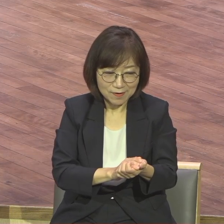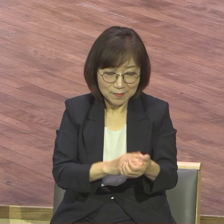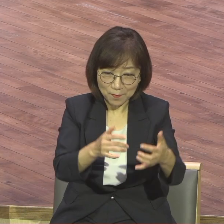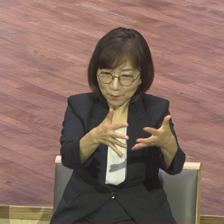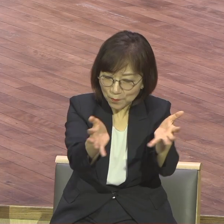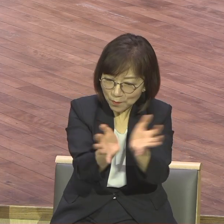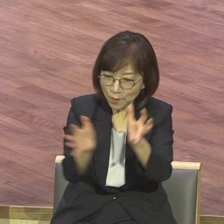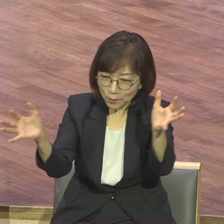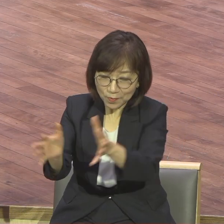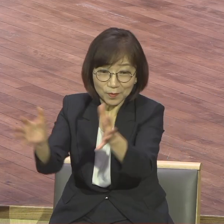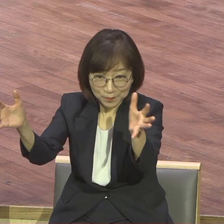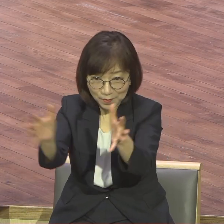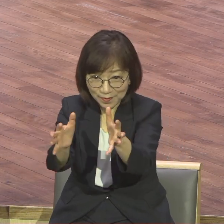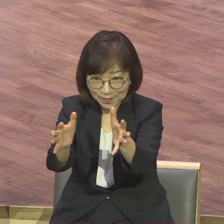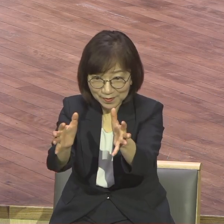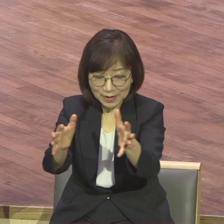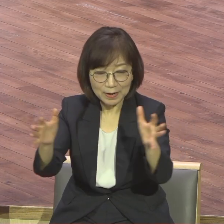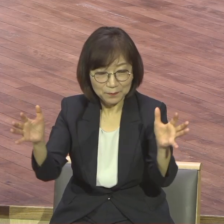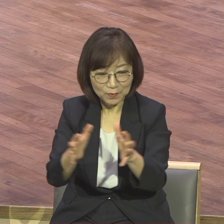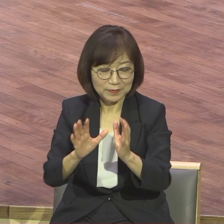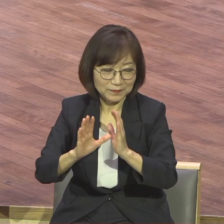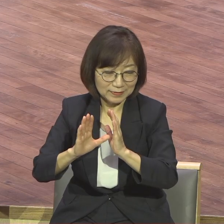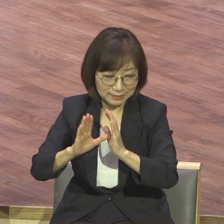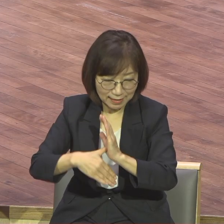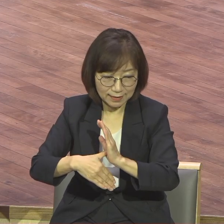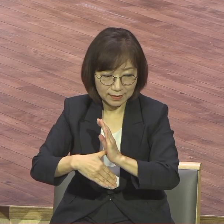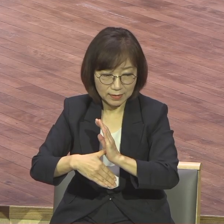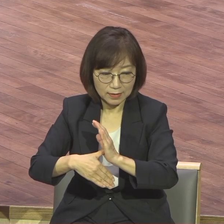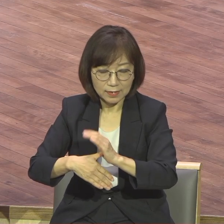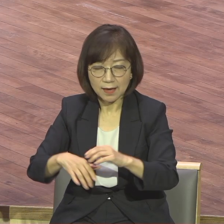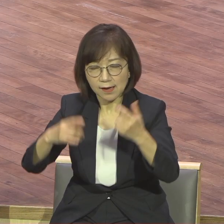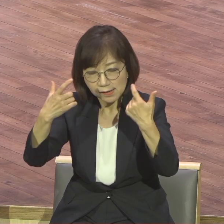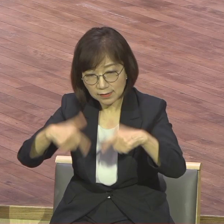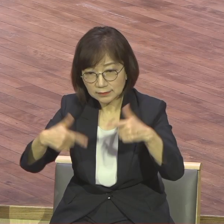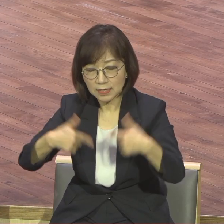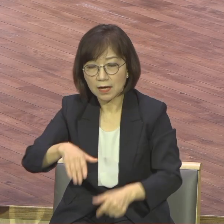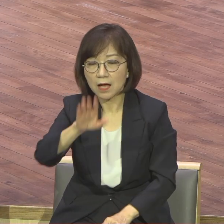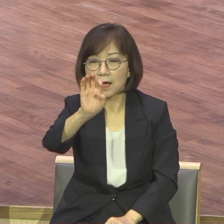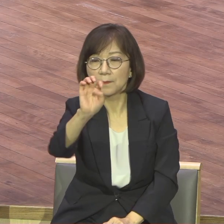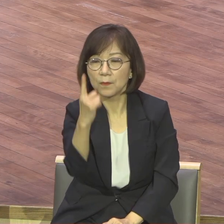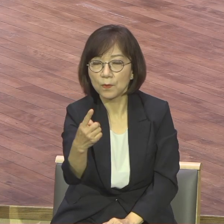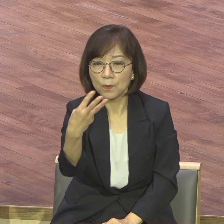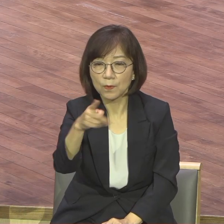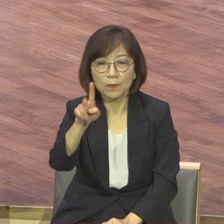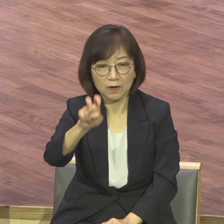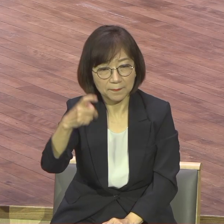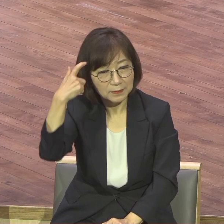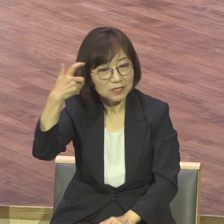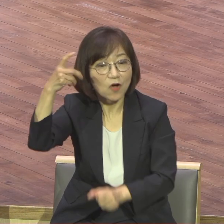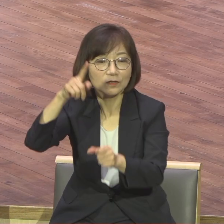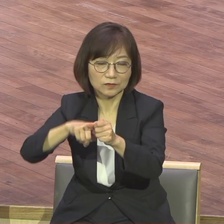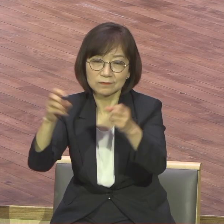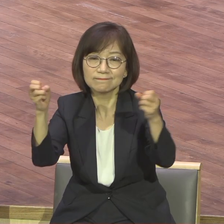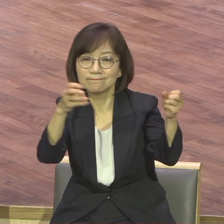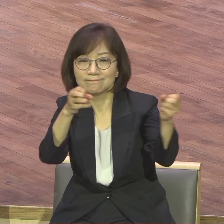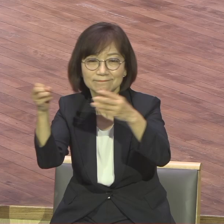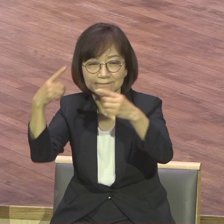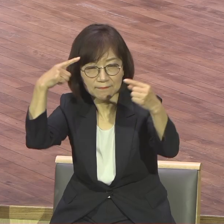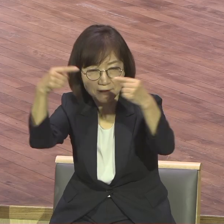이렇게 우리 모두 모임할 때마다 뭐가 돼야 되느냐 포름이 되요. 포름이 영적 포름 거기서 다